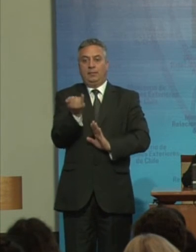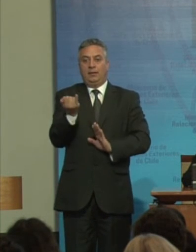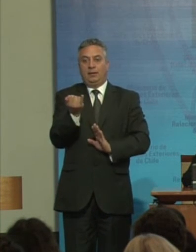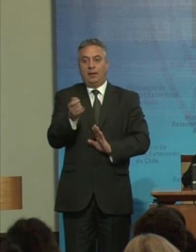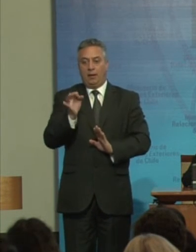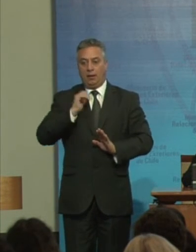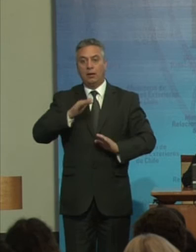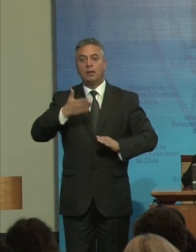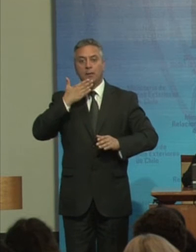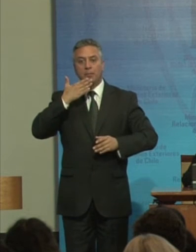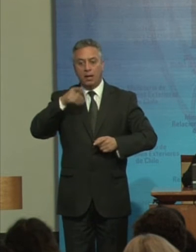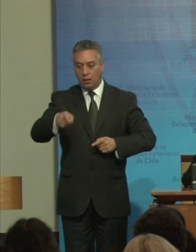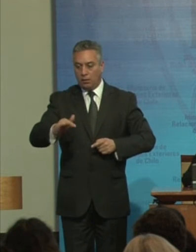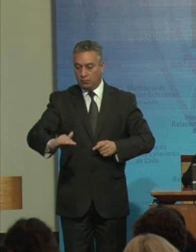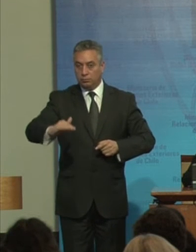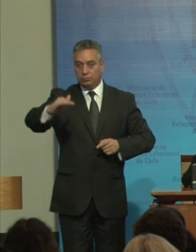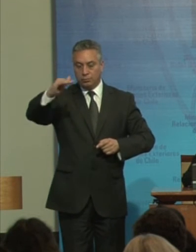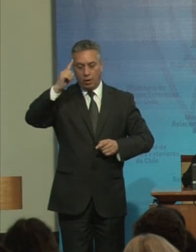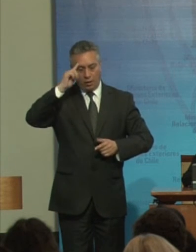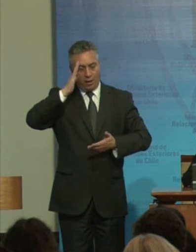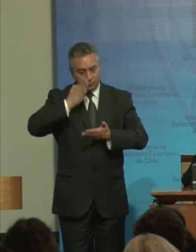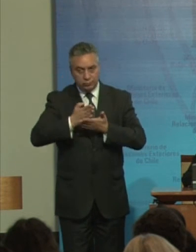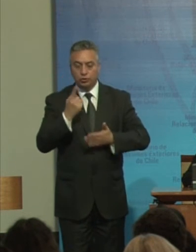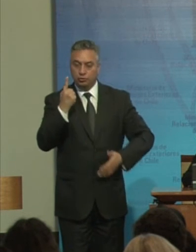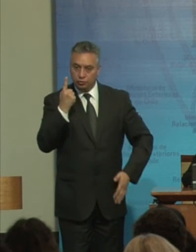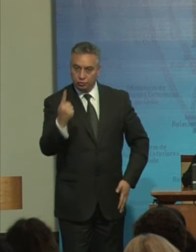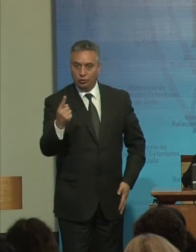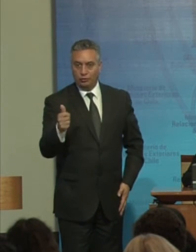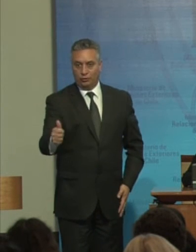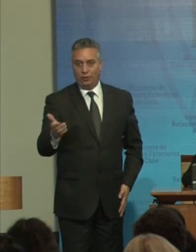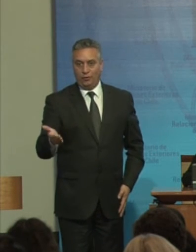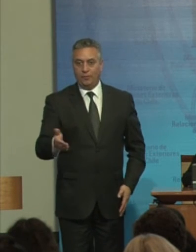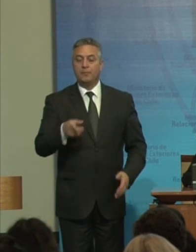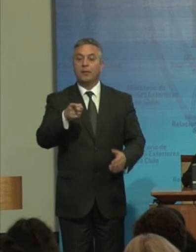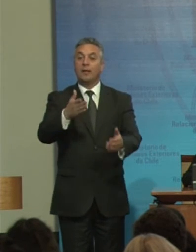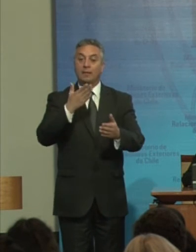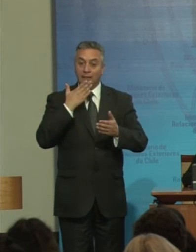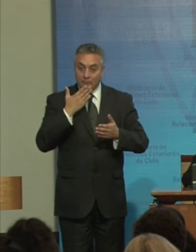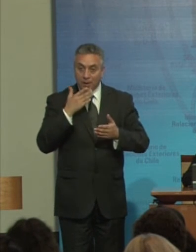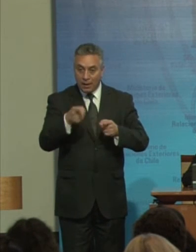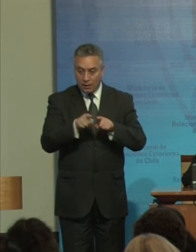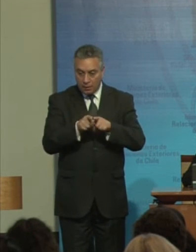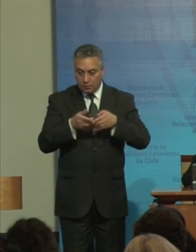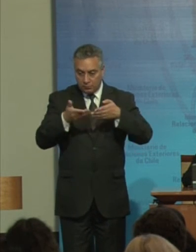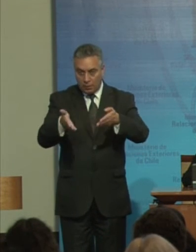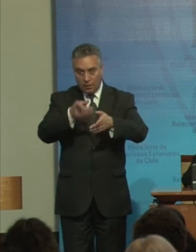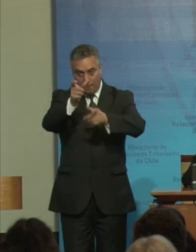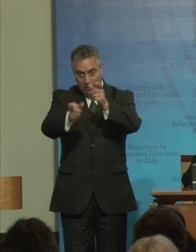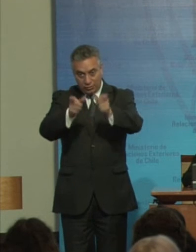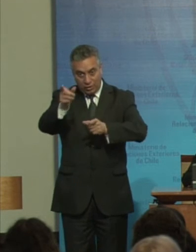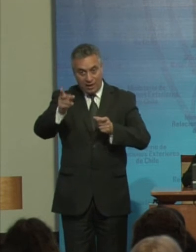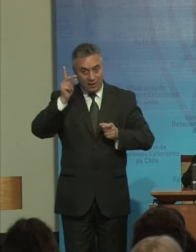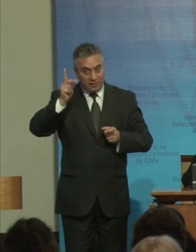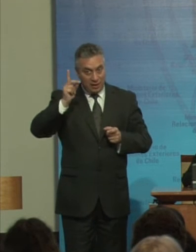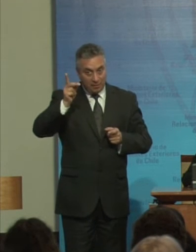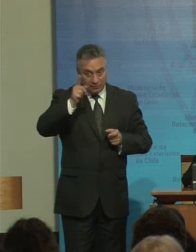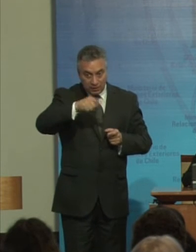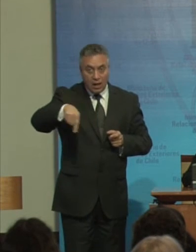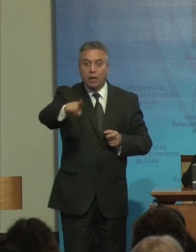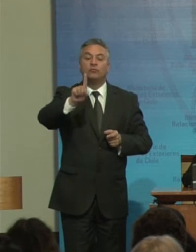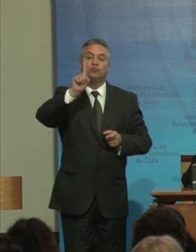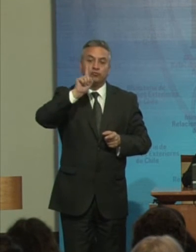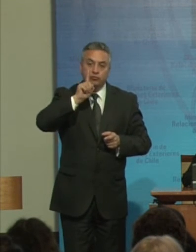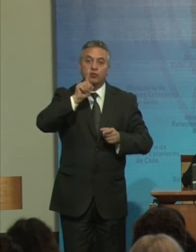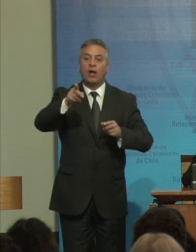Crear Una pensión Solidaria Para las personas Con discapacidad Las cuales Tengan derecho Todas las